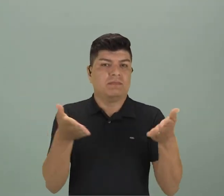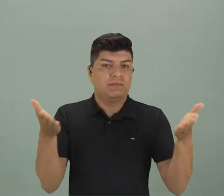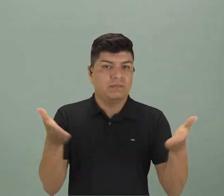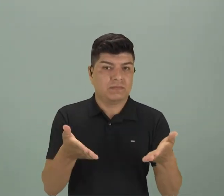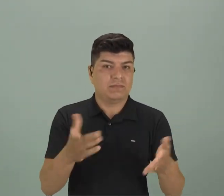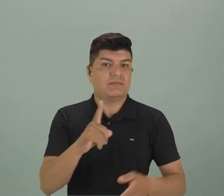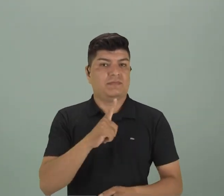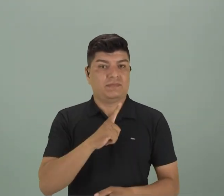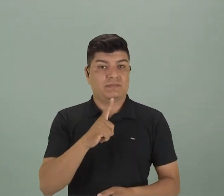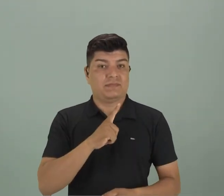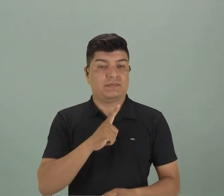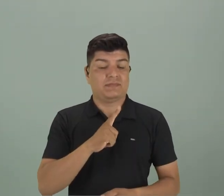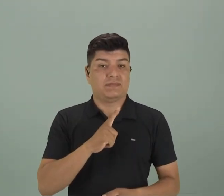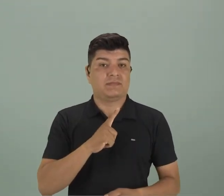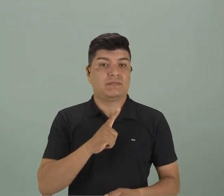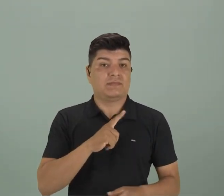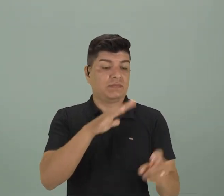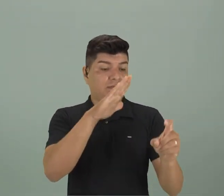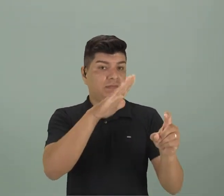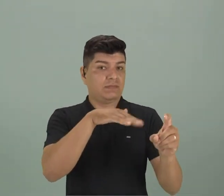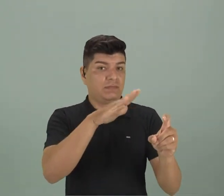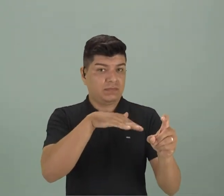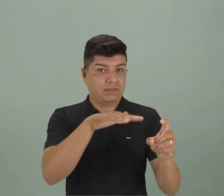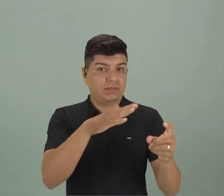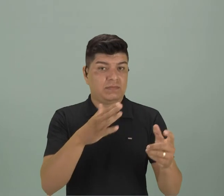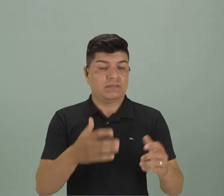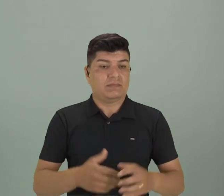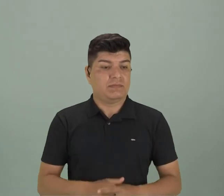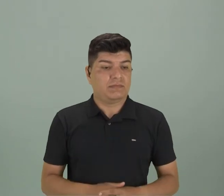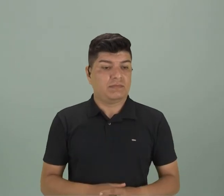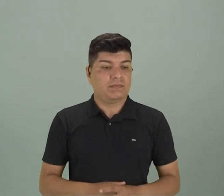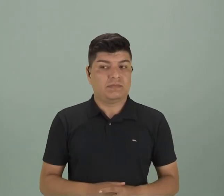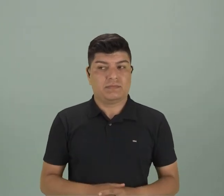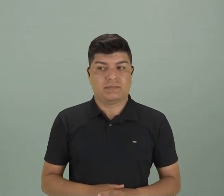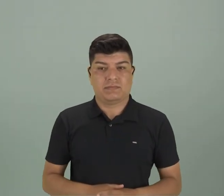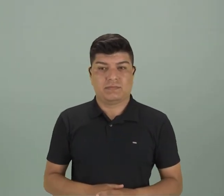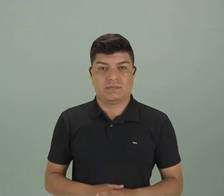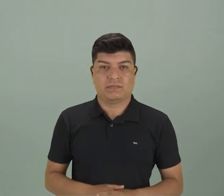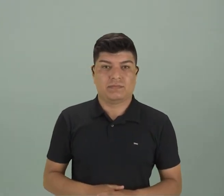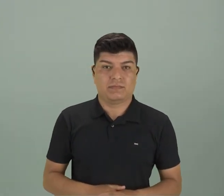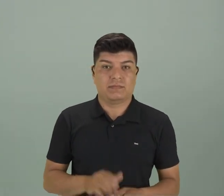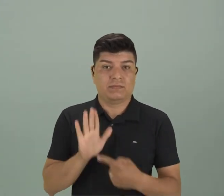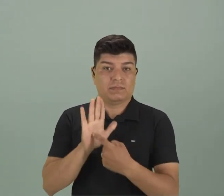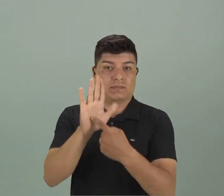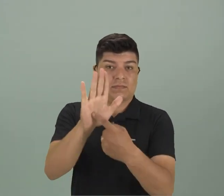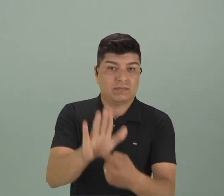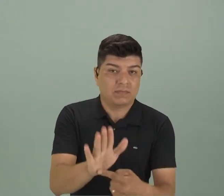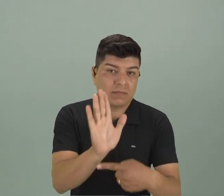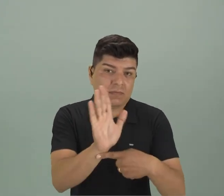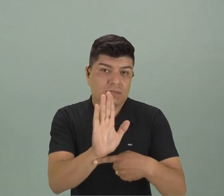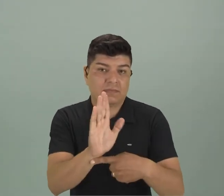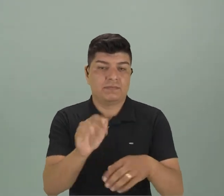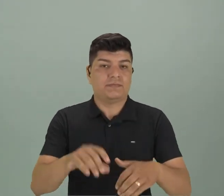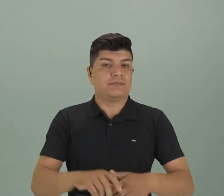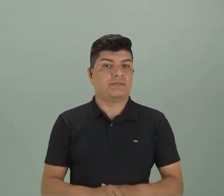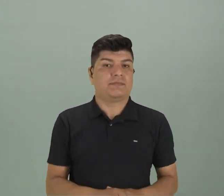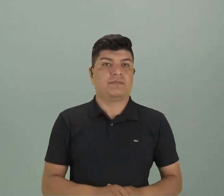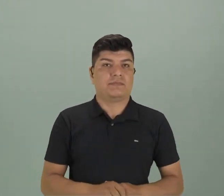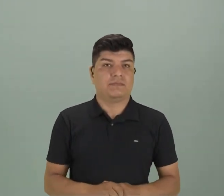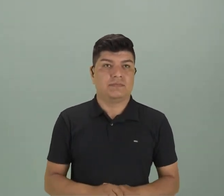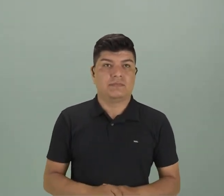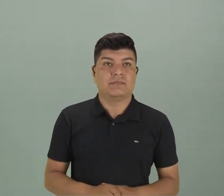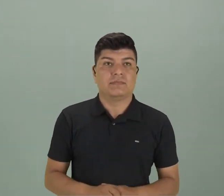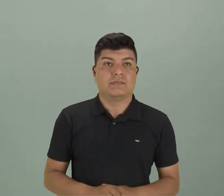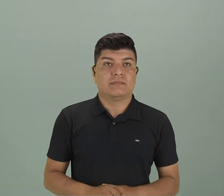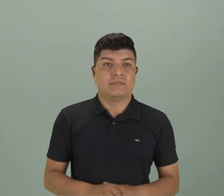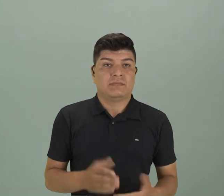tenemos de mitología, ¿no? Que está expresa en los filmes que